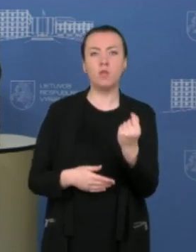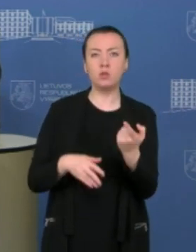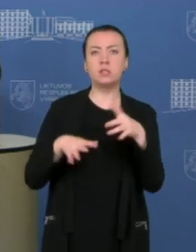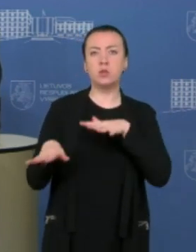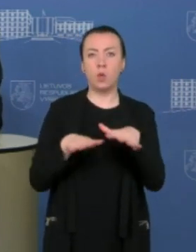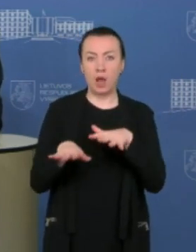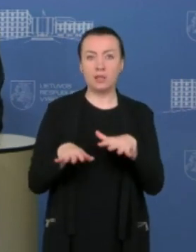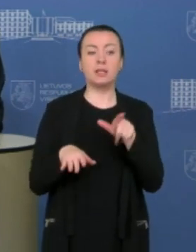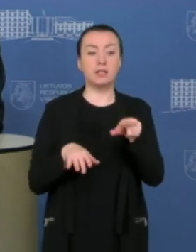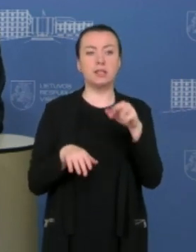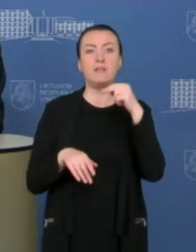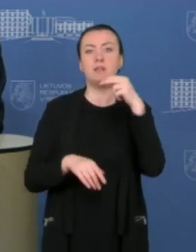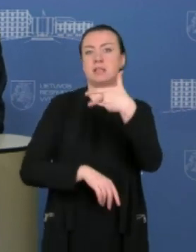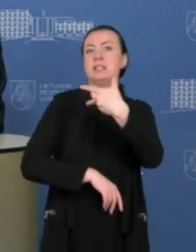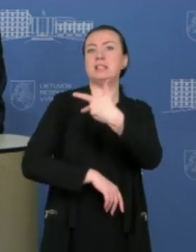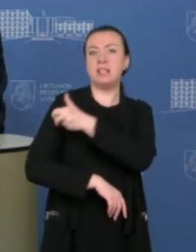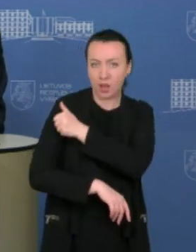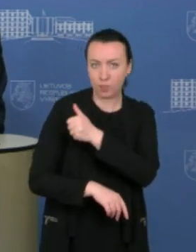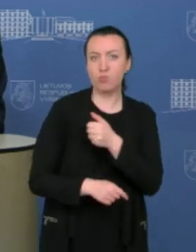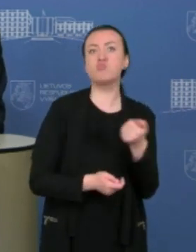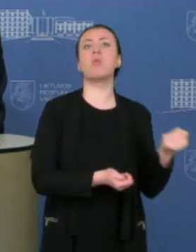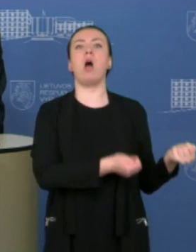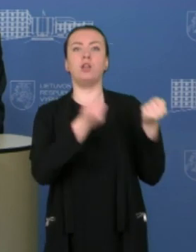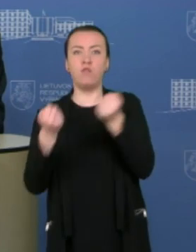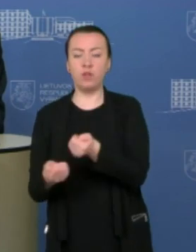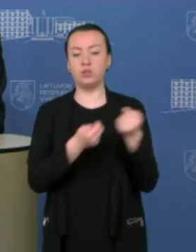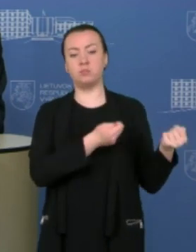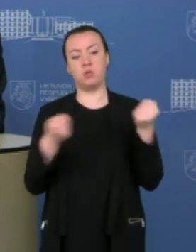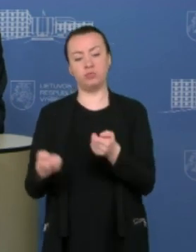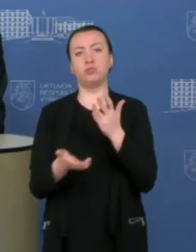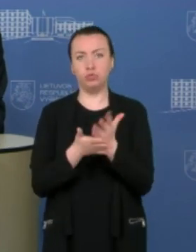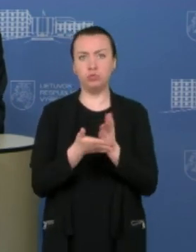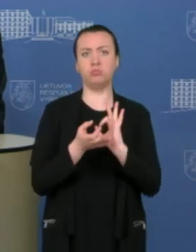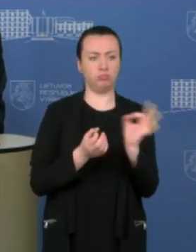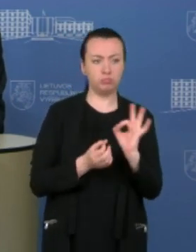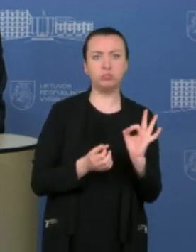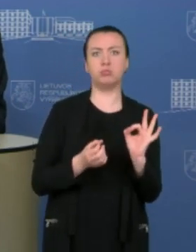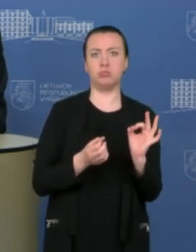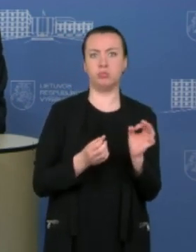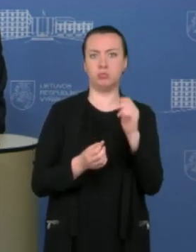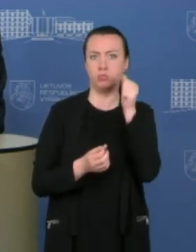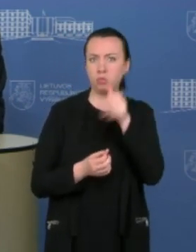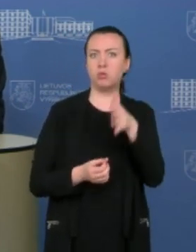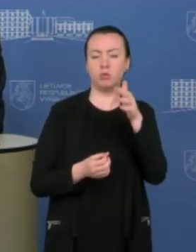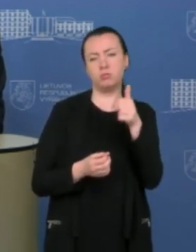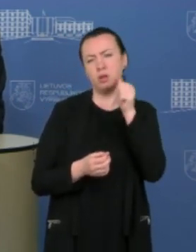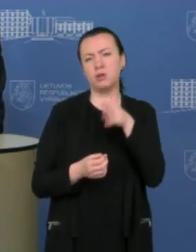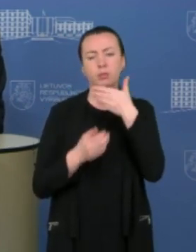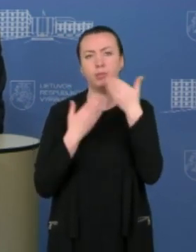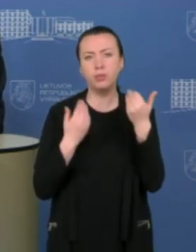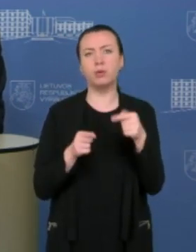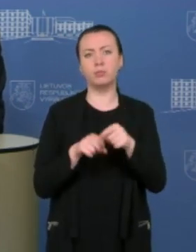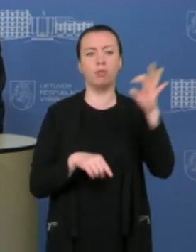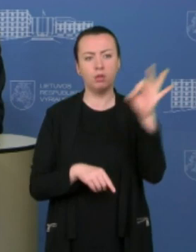tiekimas vakcinų turėtų būti vis sklandesnis, vis reguliaresnis. Tai reiškia, kad